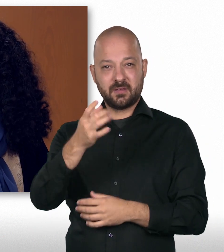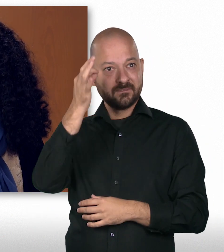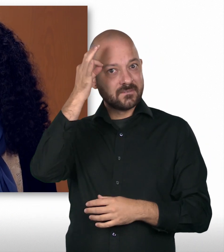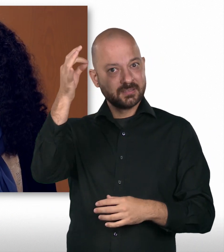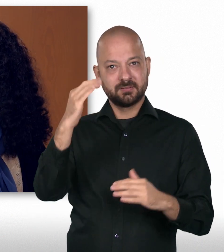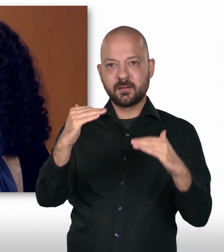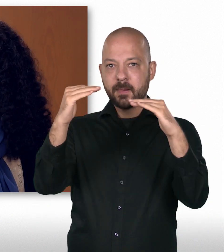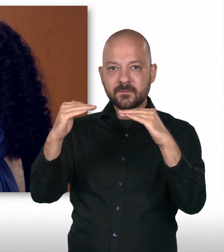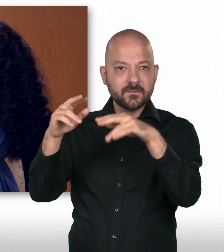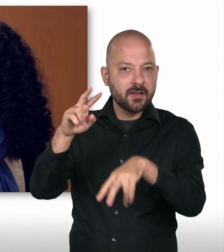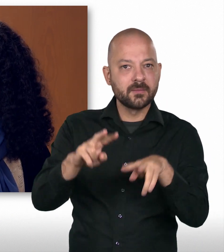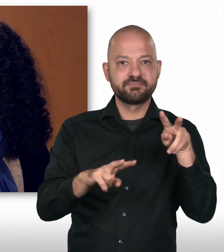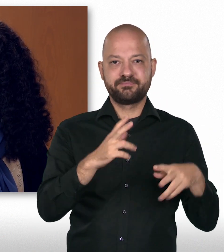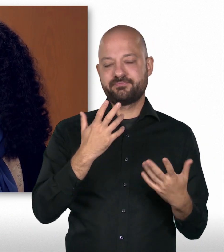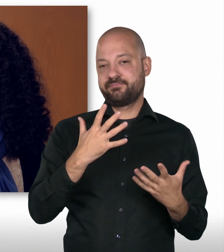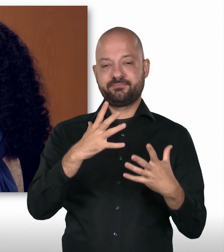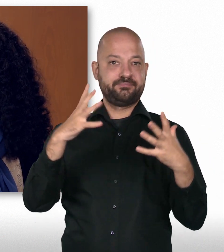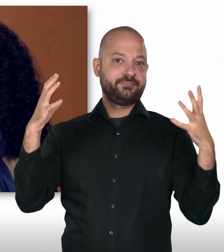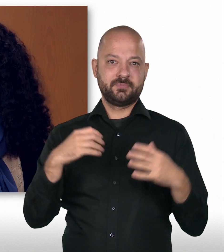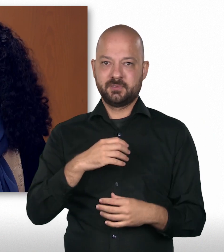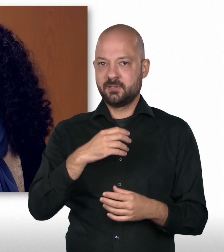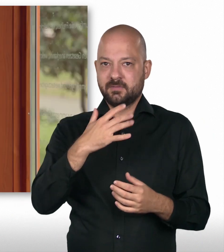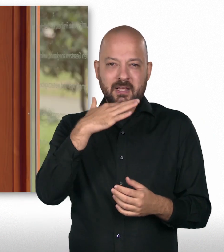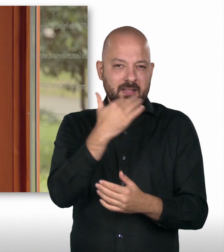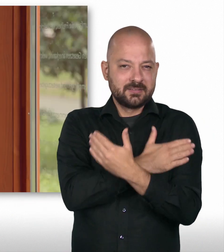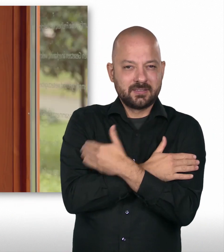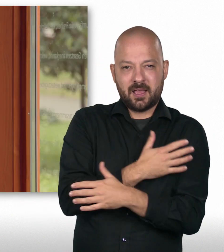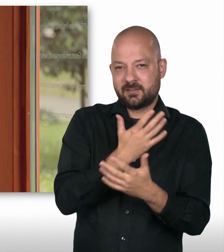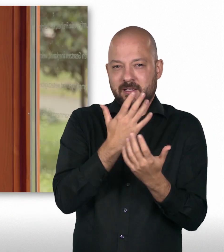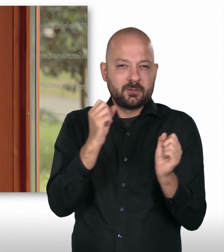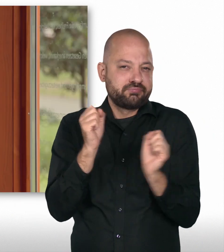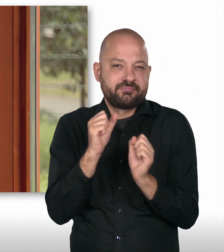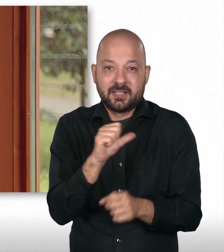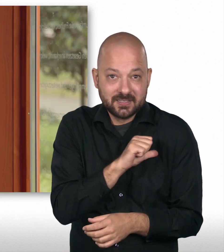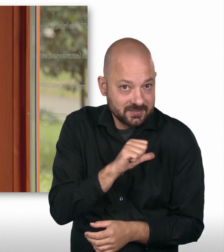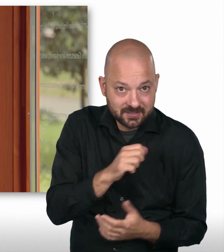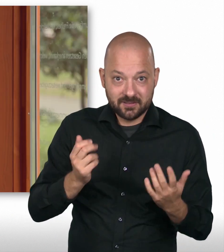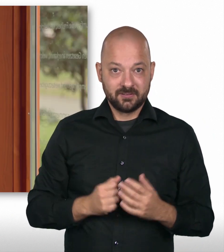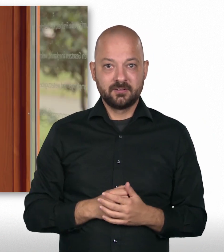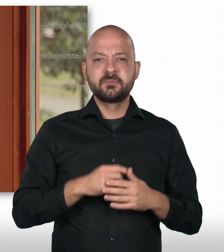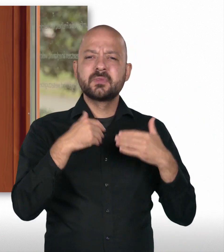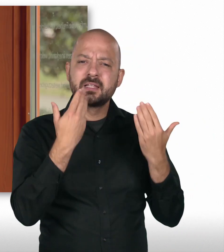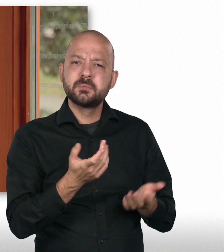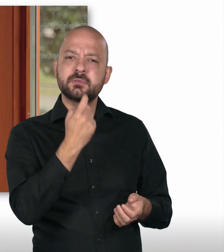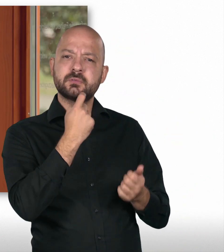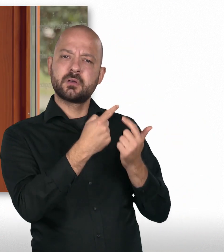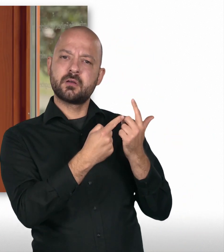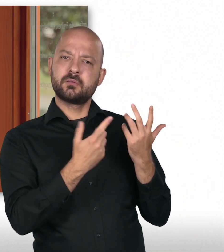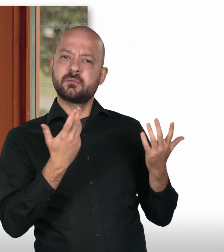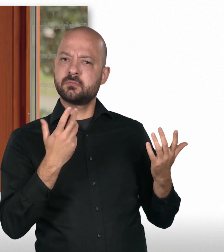umfangreich, facettenreich und sehr interessant. Gibt es irgendwelche Dinge, worauf man als Mensch achten muss? Gibt